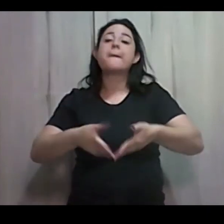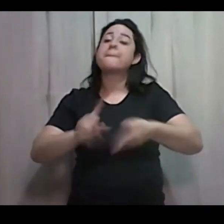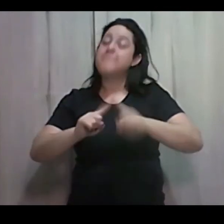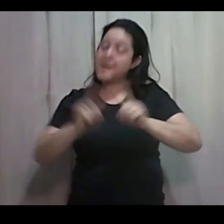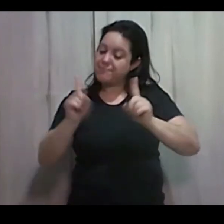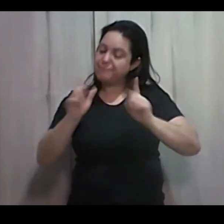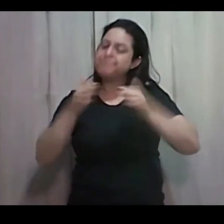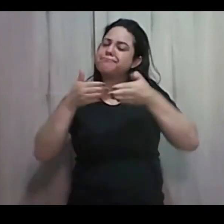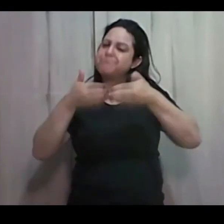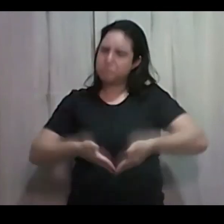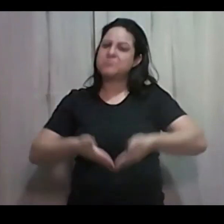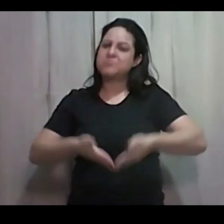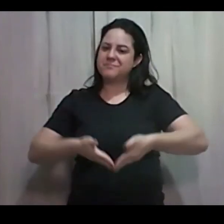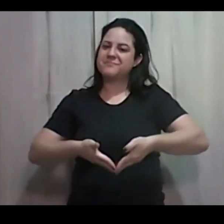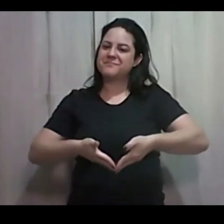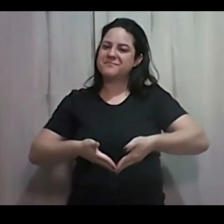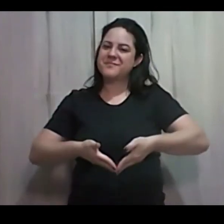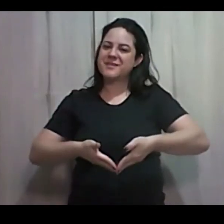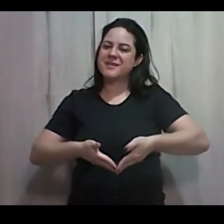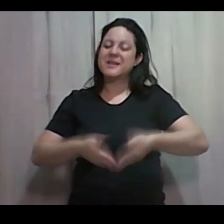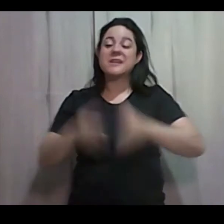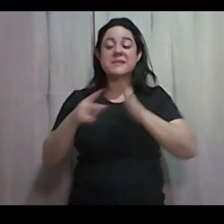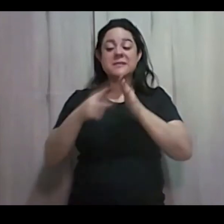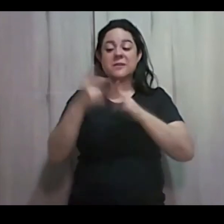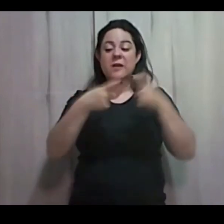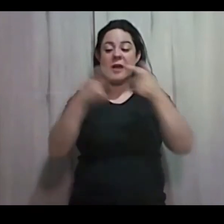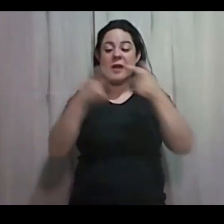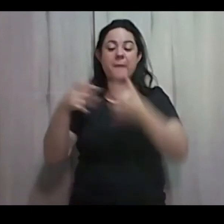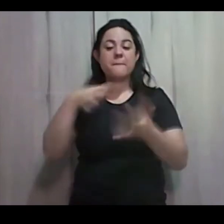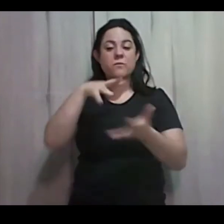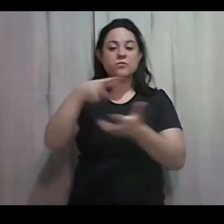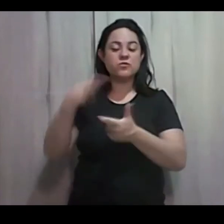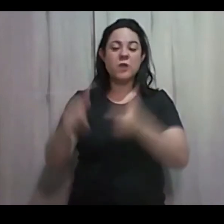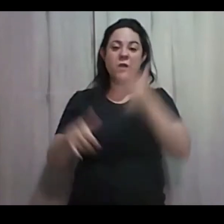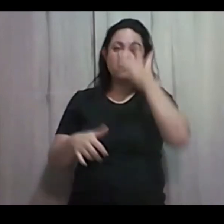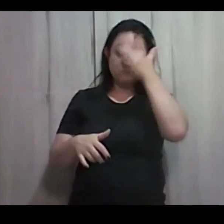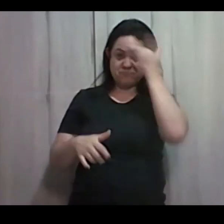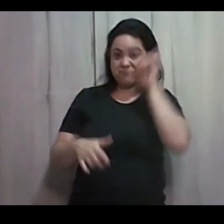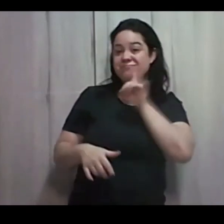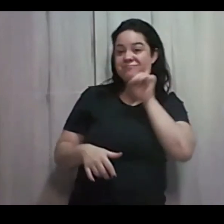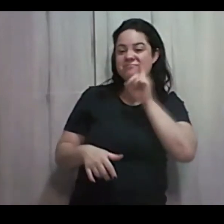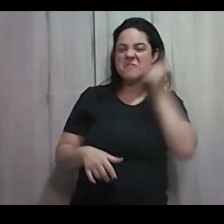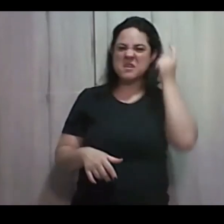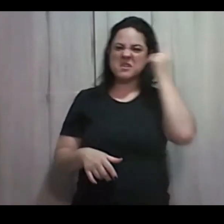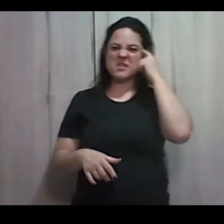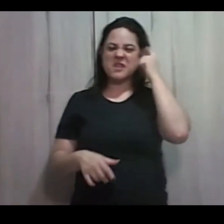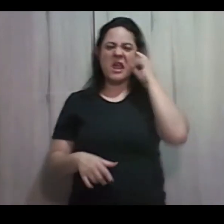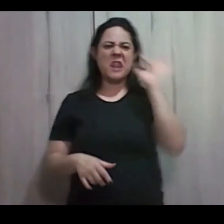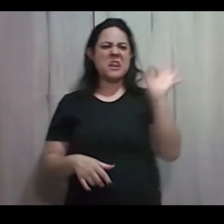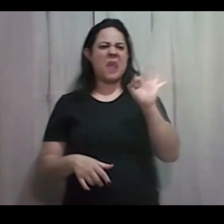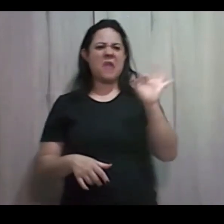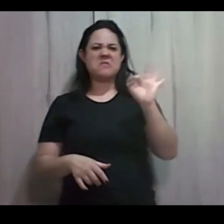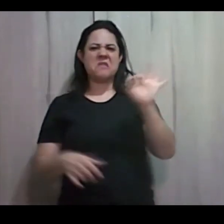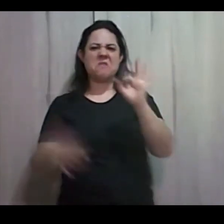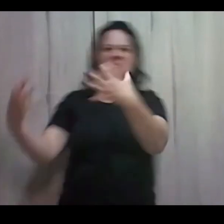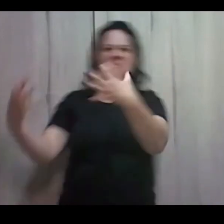Na segunda guerra mundial Os americanos achavam Que não poderiam ser invadidos Pelos japoneses Mas a base